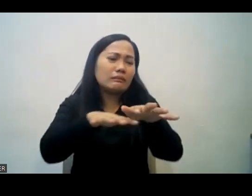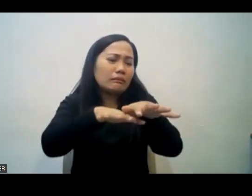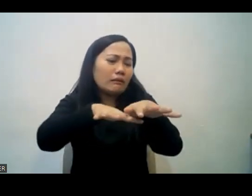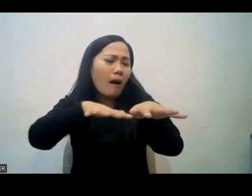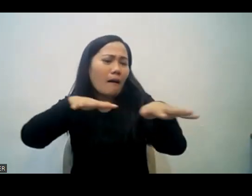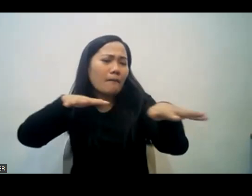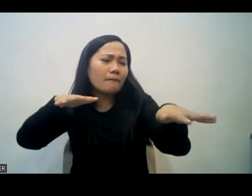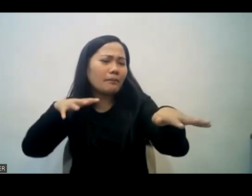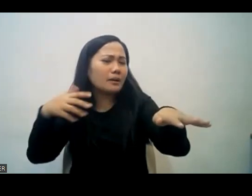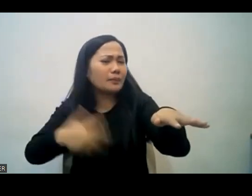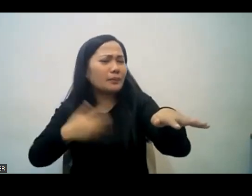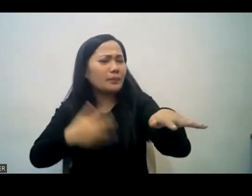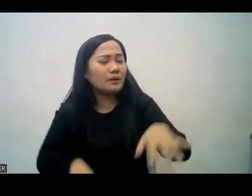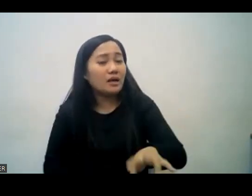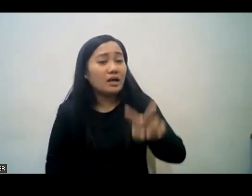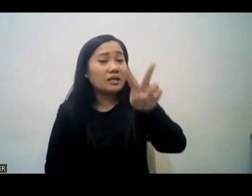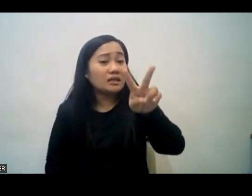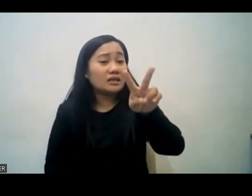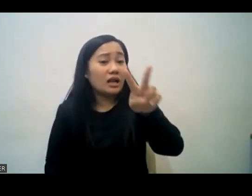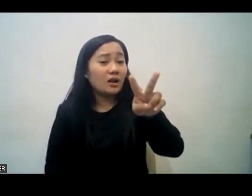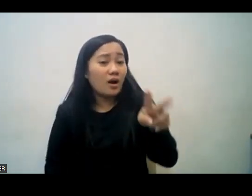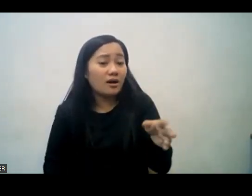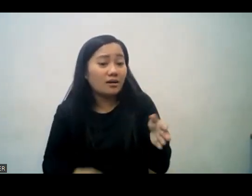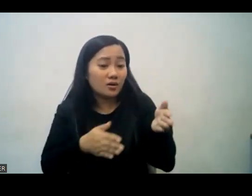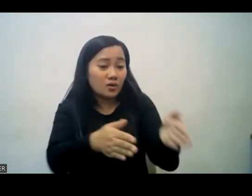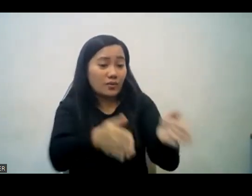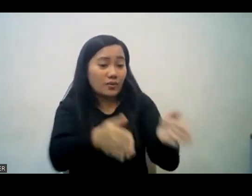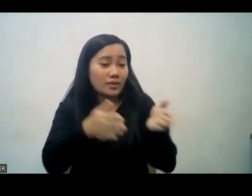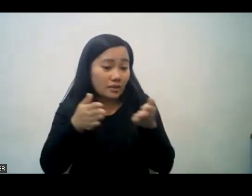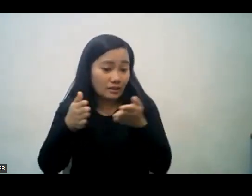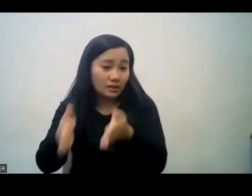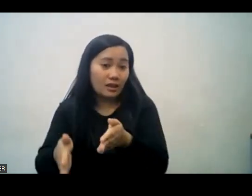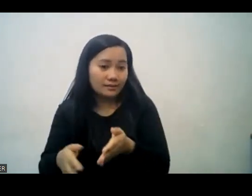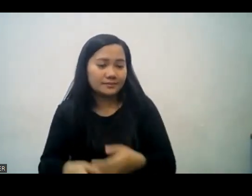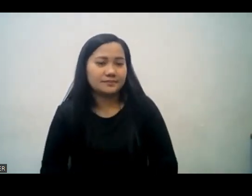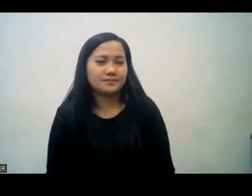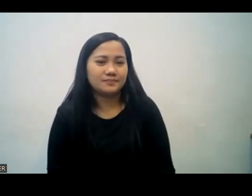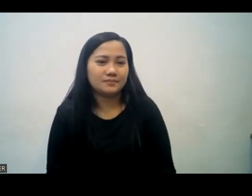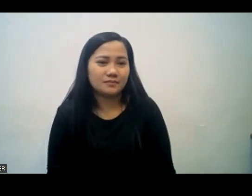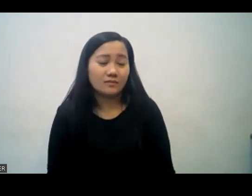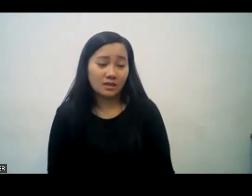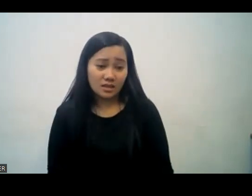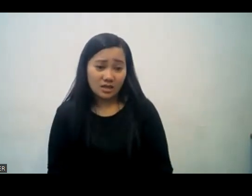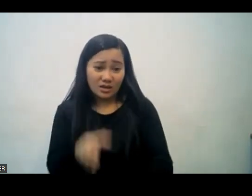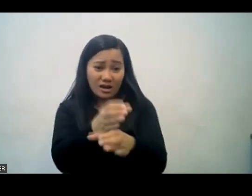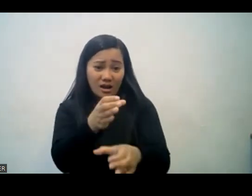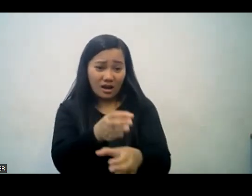lines meron pong dalawang linya and the car didn't move. Kaya yung mga coach ay